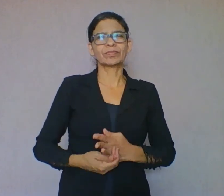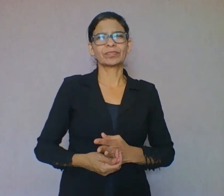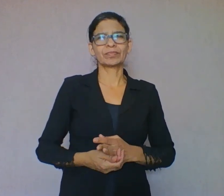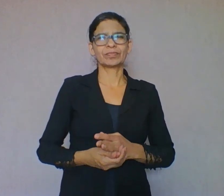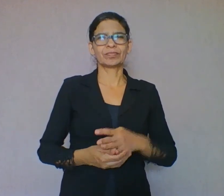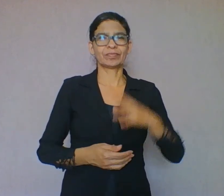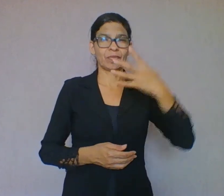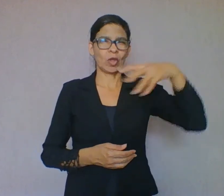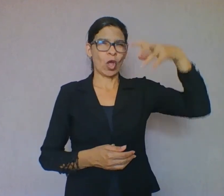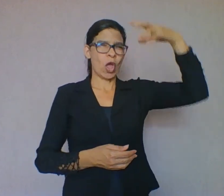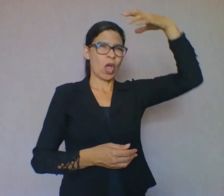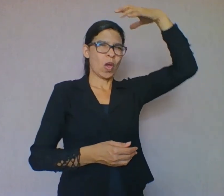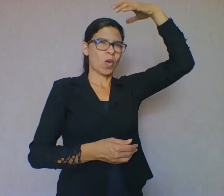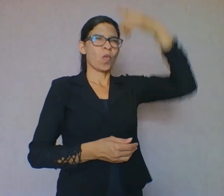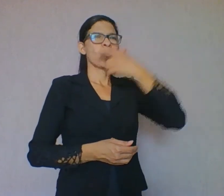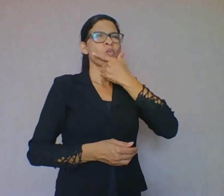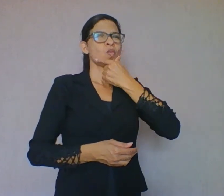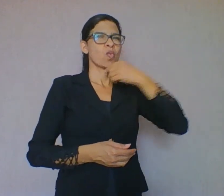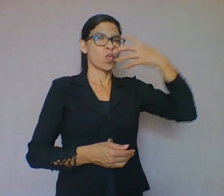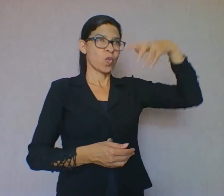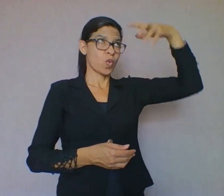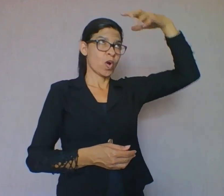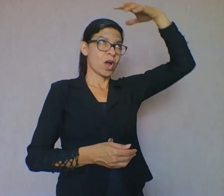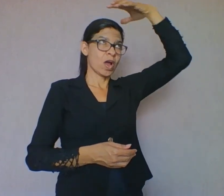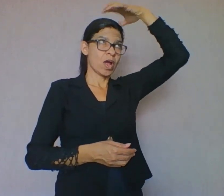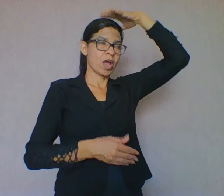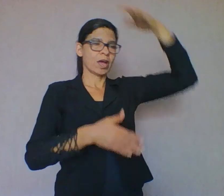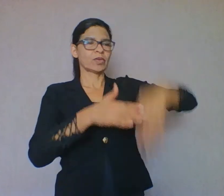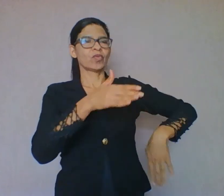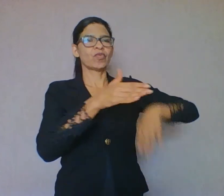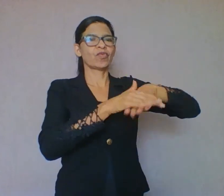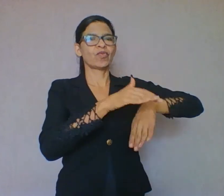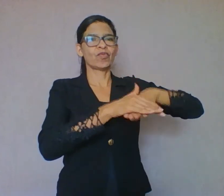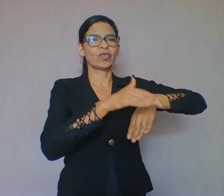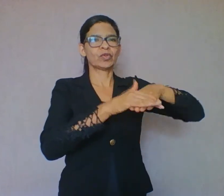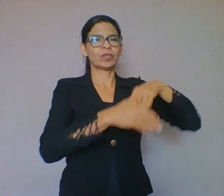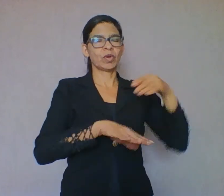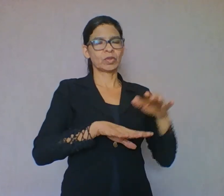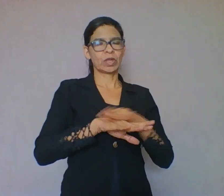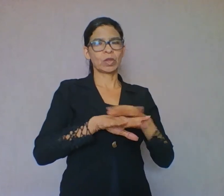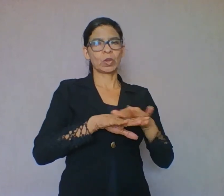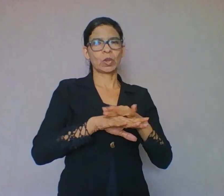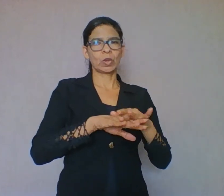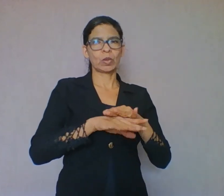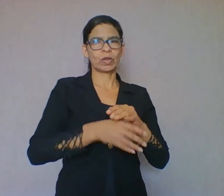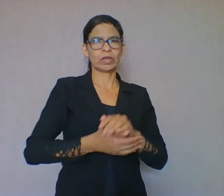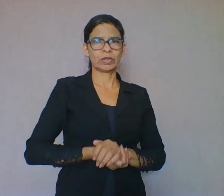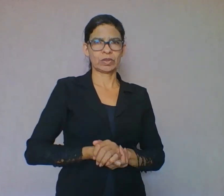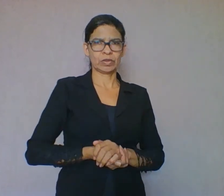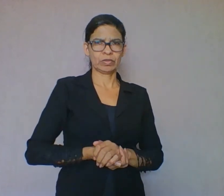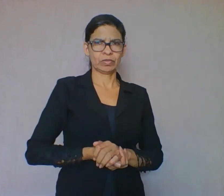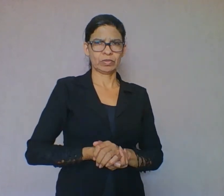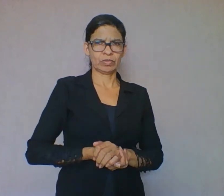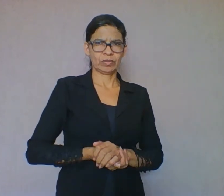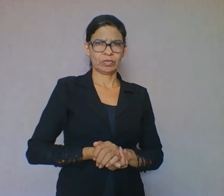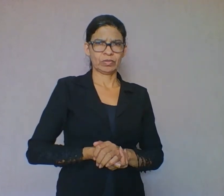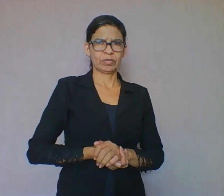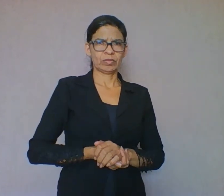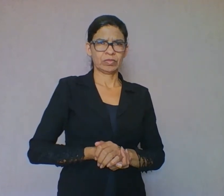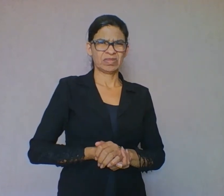está doente. Nessa frase, não há necessidade de explicitar quem é o rei do futebol, pois há de conhecimento geral que o rei do futebol